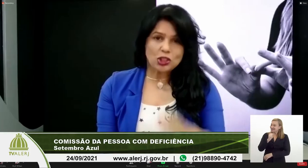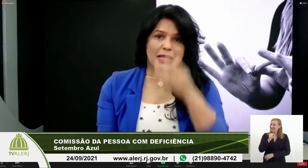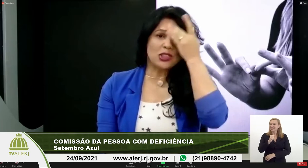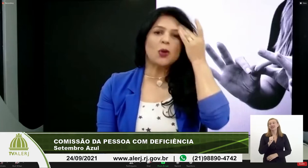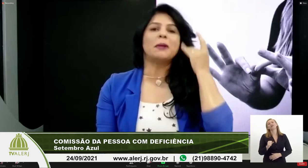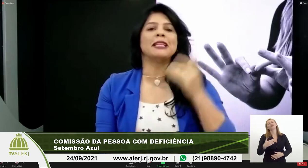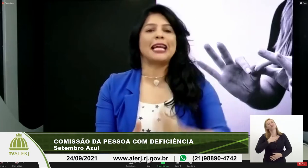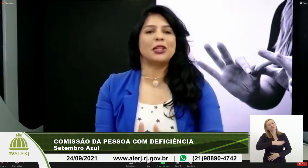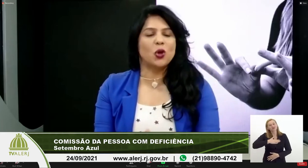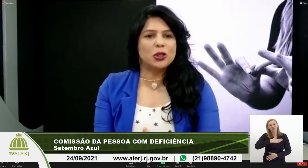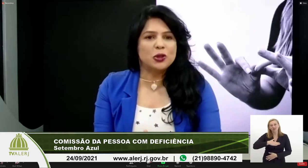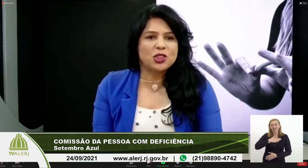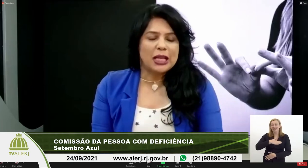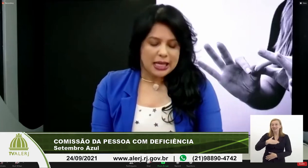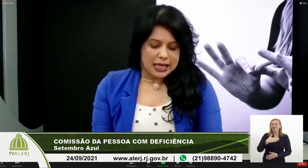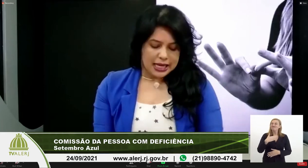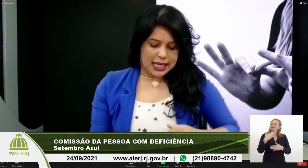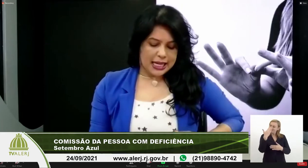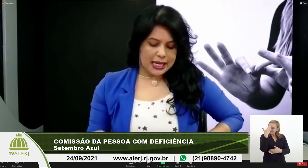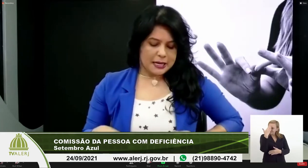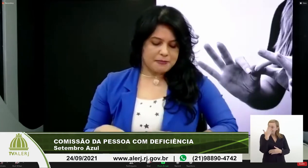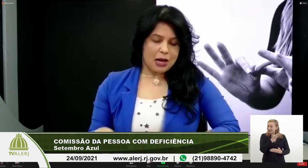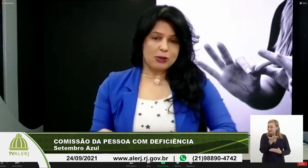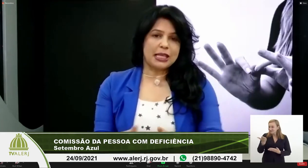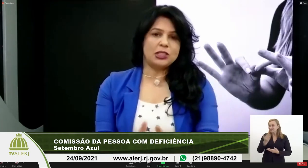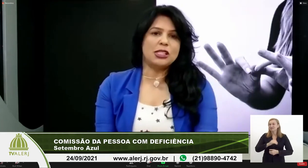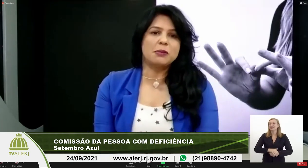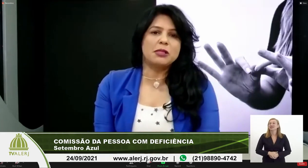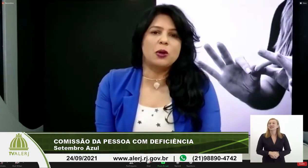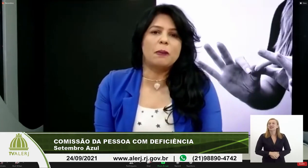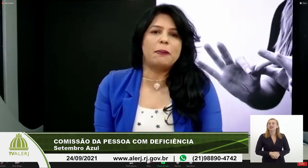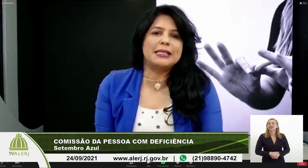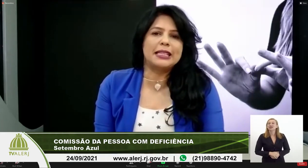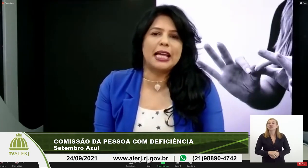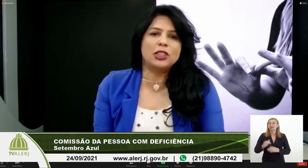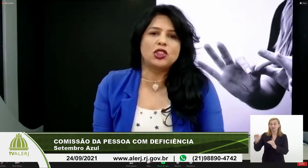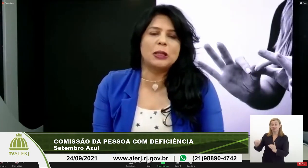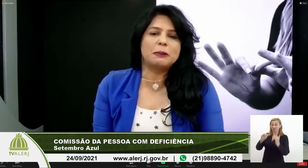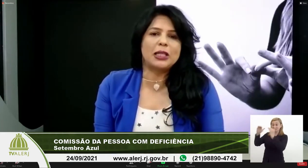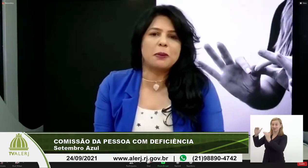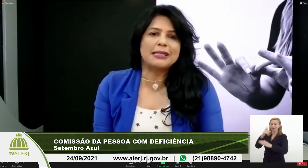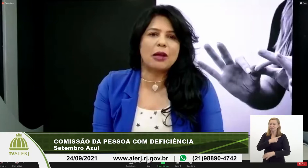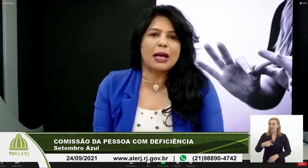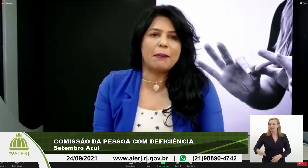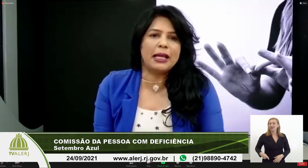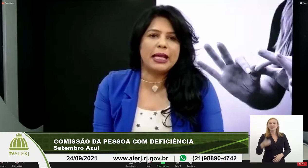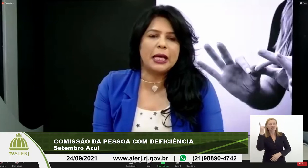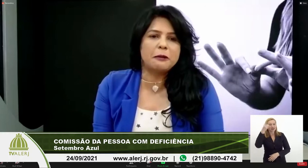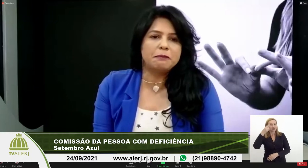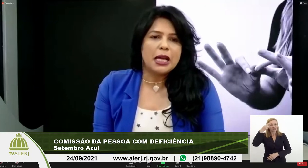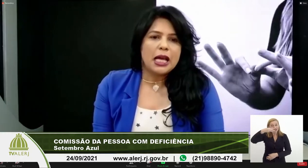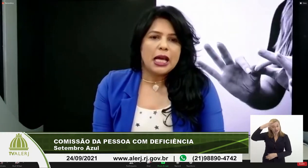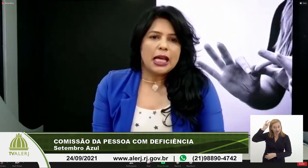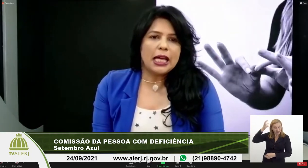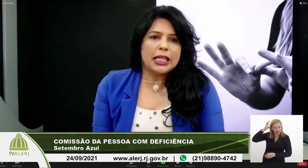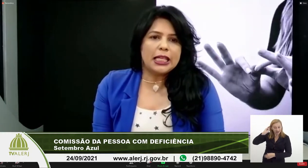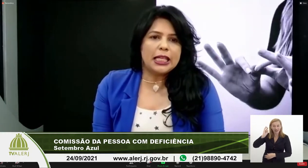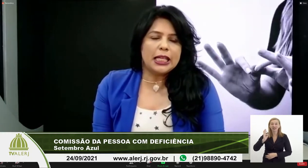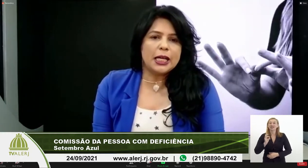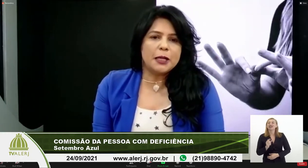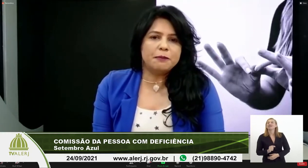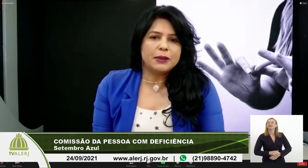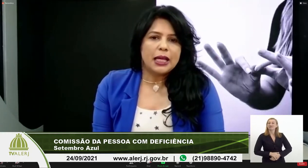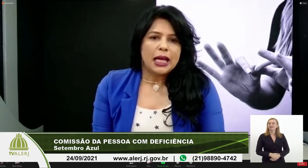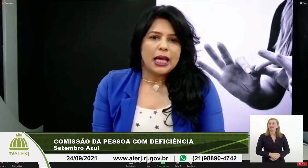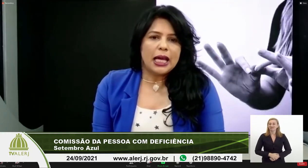Gostaria de cumprimentar a todos, ao excelentíssimo senhor presidente, deputado Marcelo Cabelereiro, ele